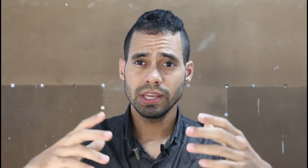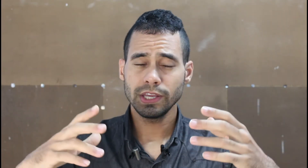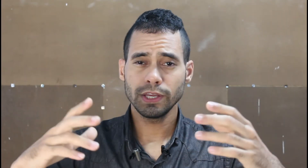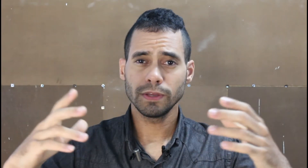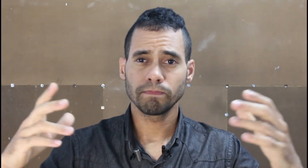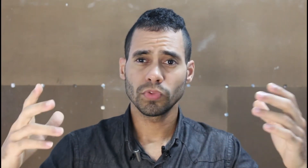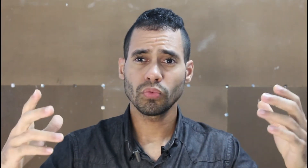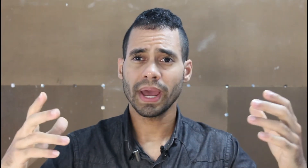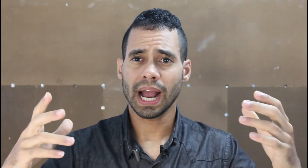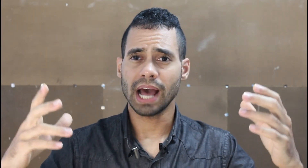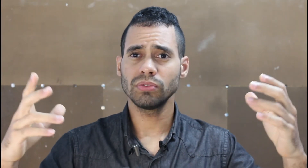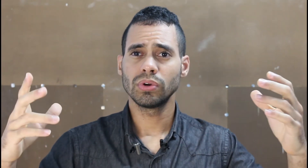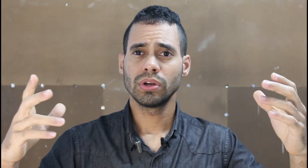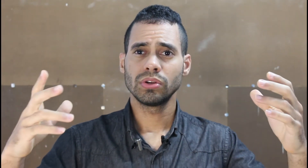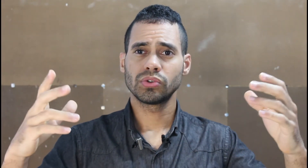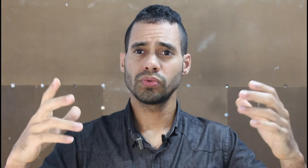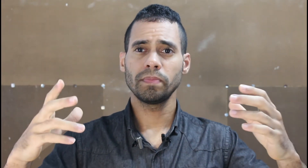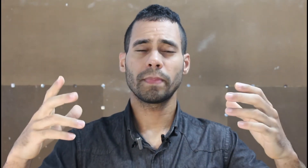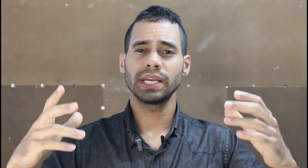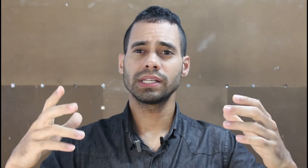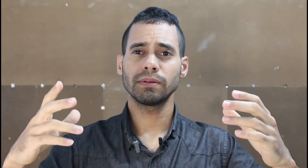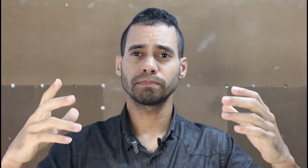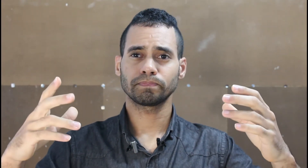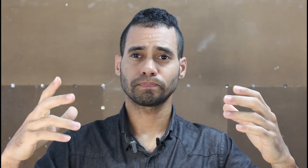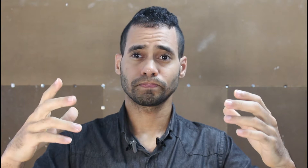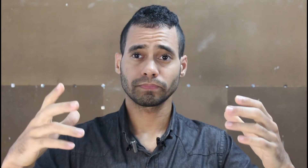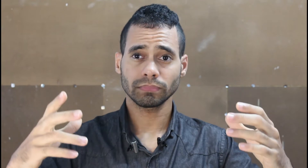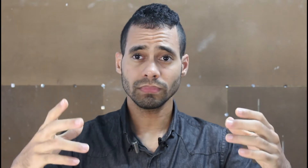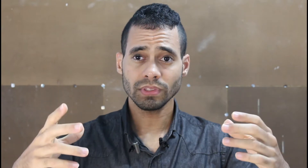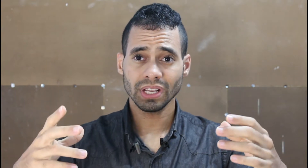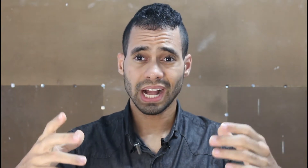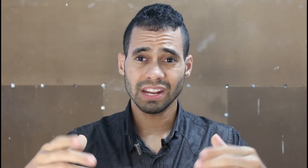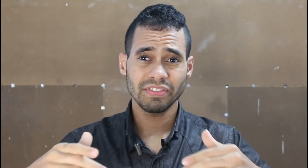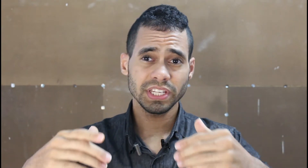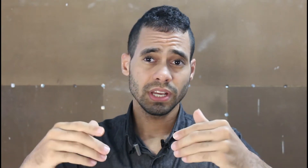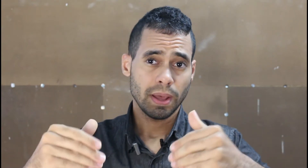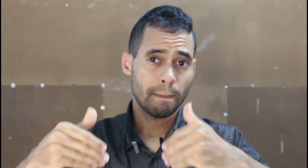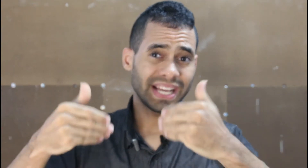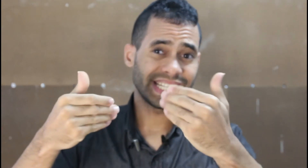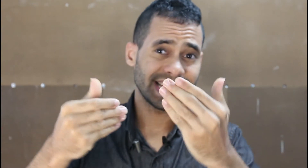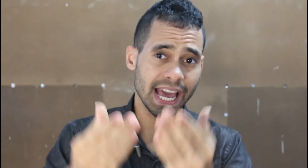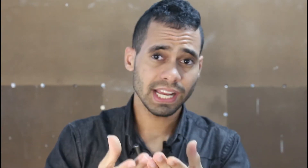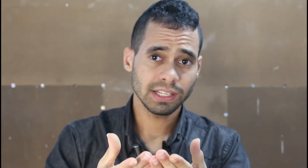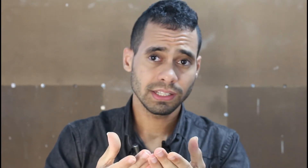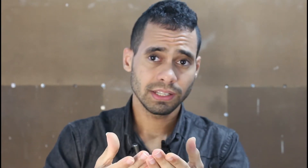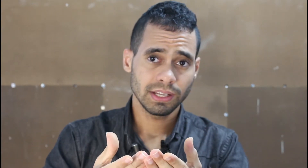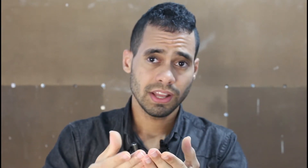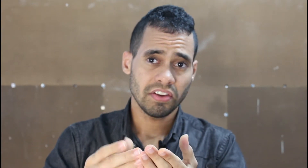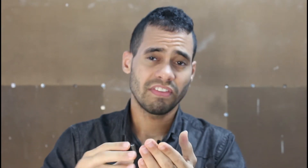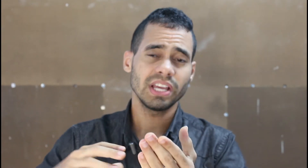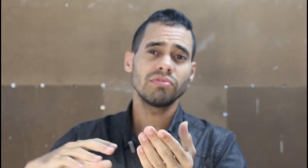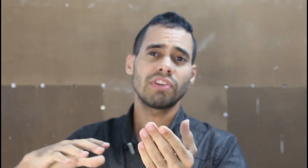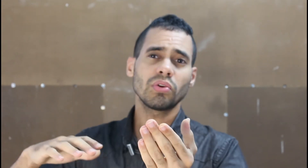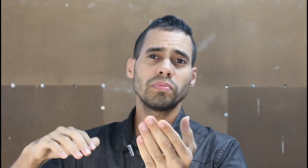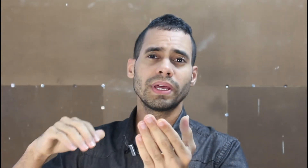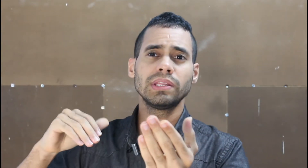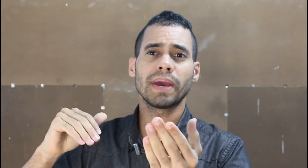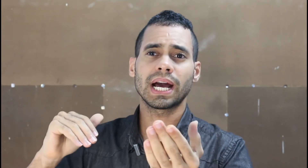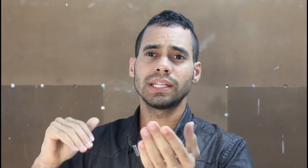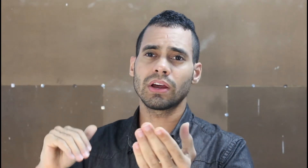no mercado sua empresa cada vez mais séria o valor de mercado dela